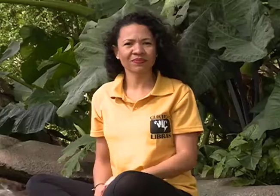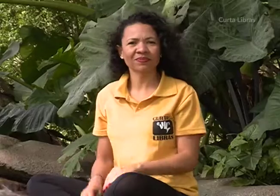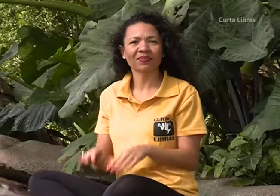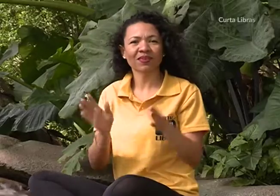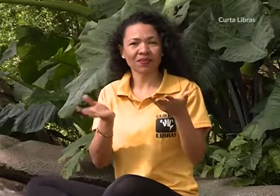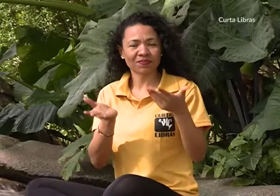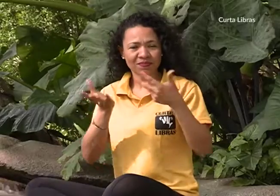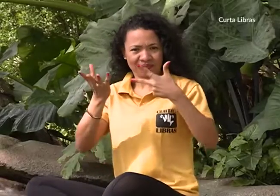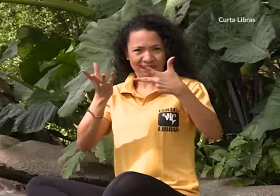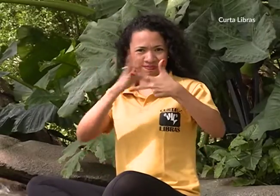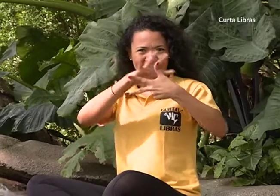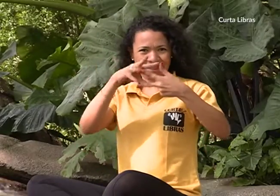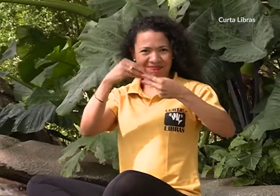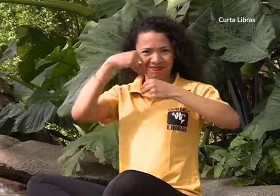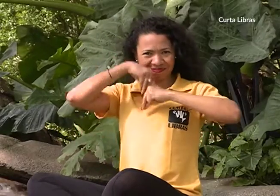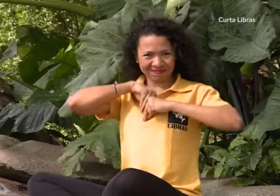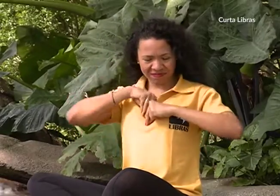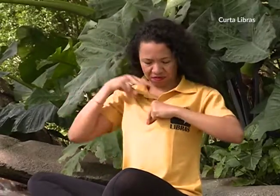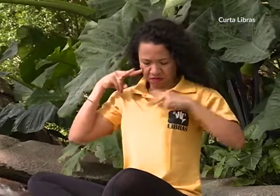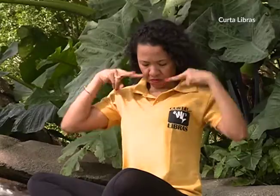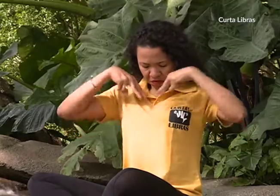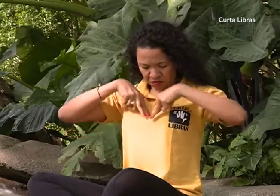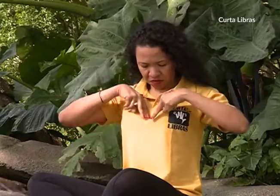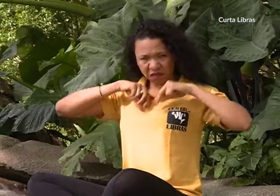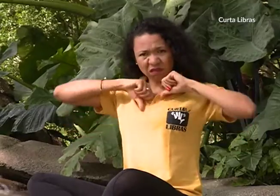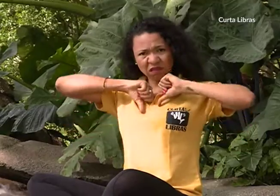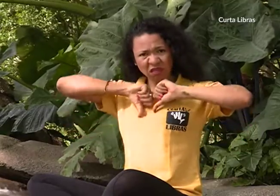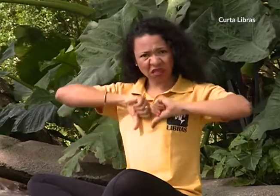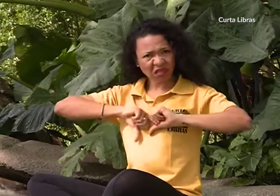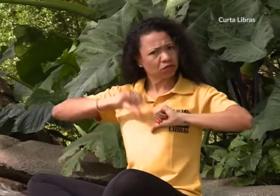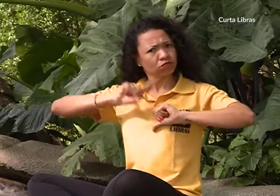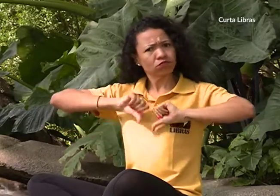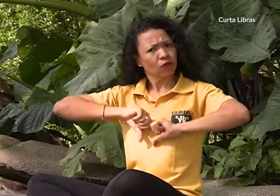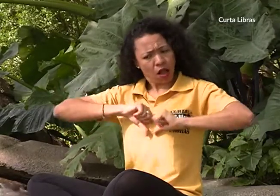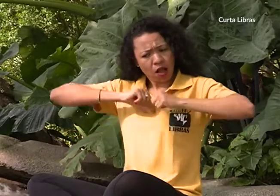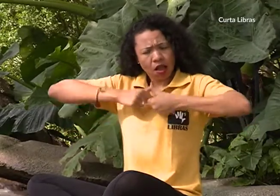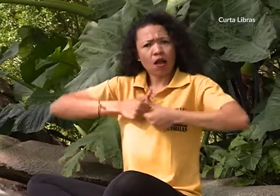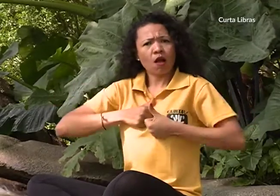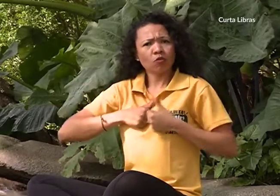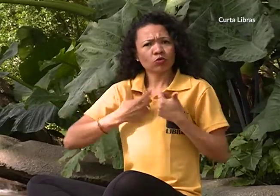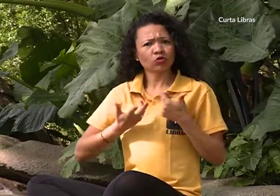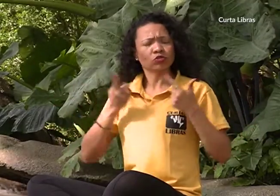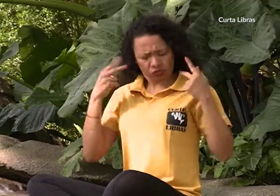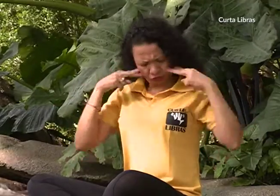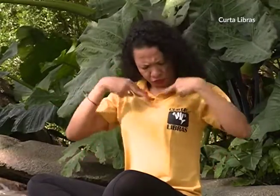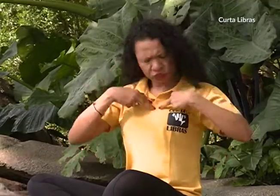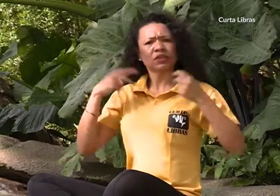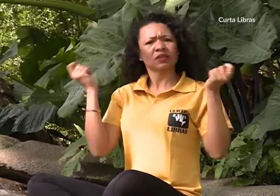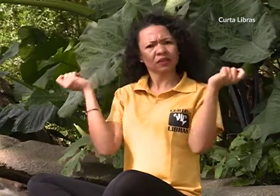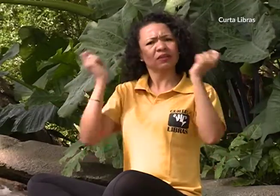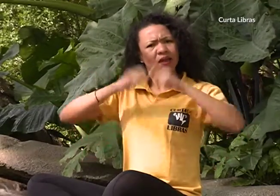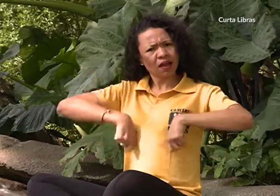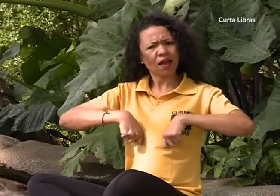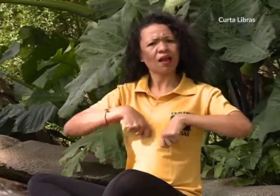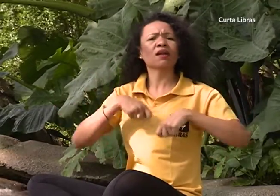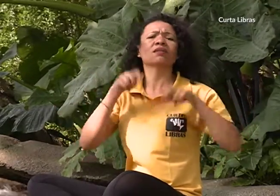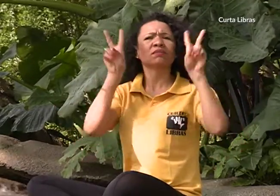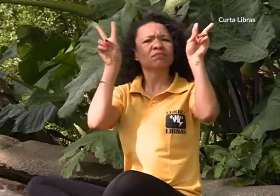Bom, ficar se sentindo mal ou com autoestima lá embaixo não é legal. Acredite em você. Força, foco e fé.